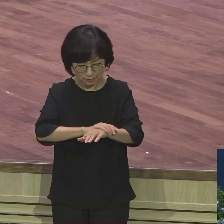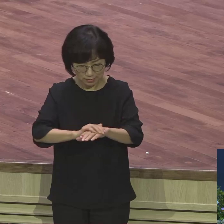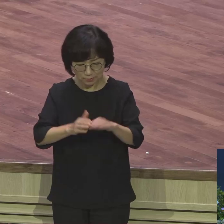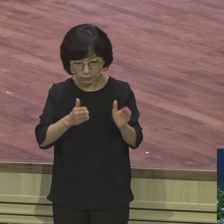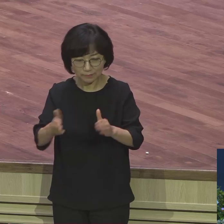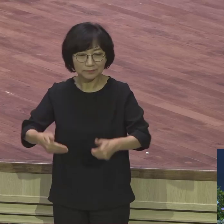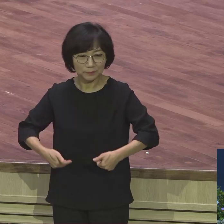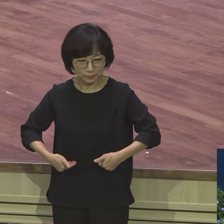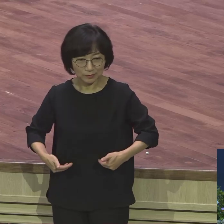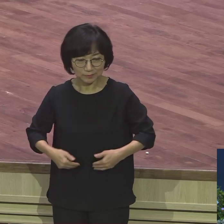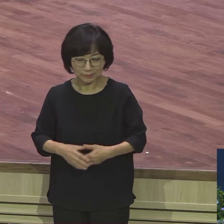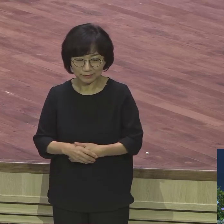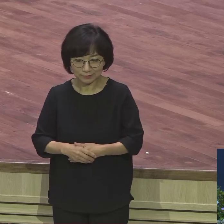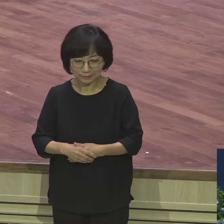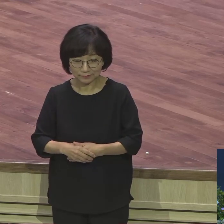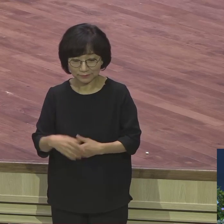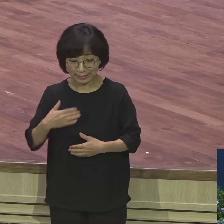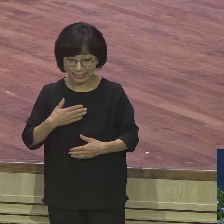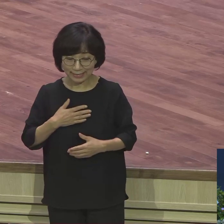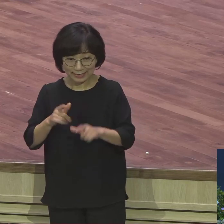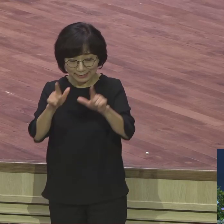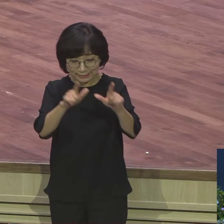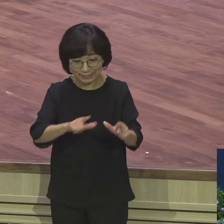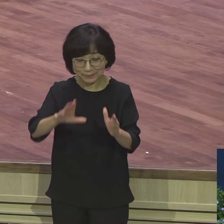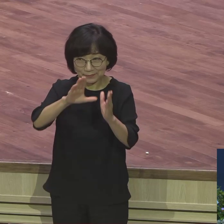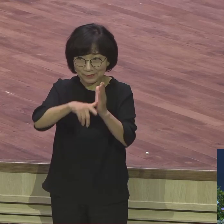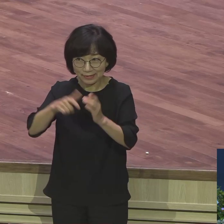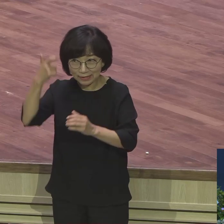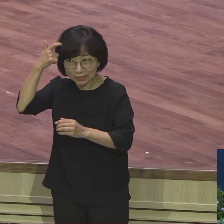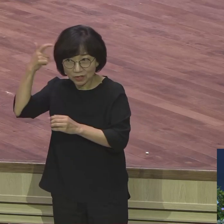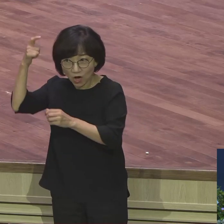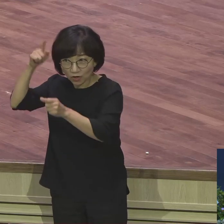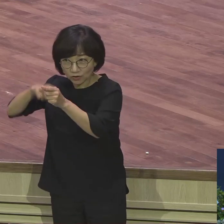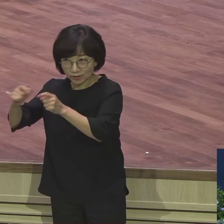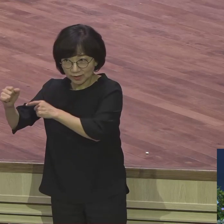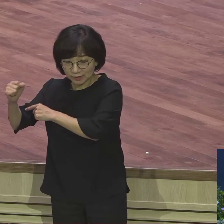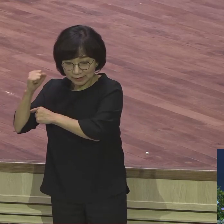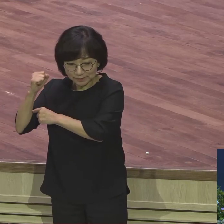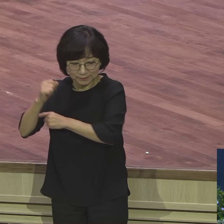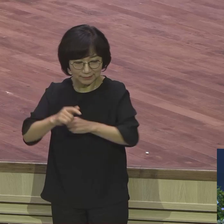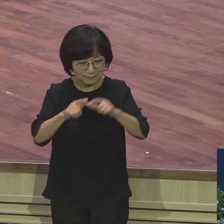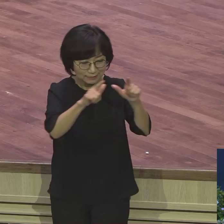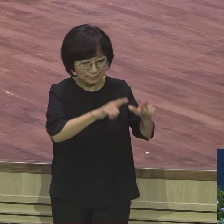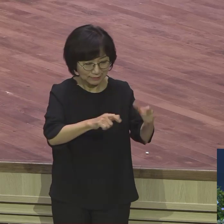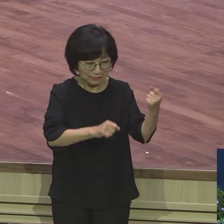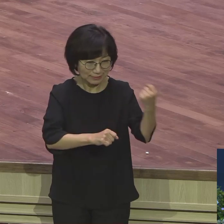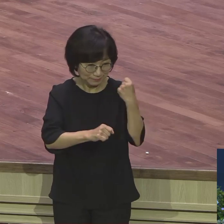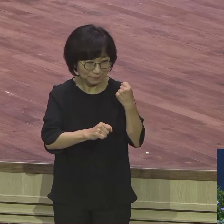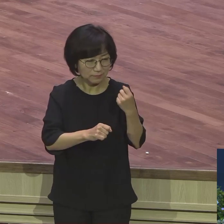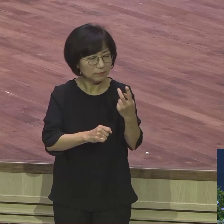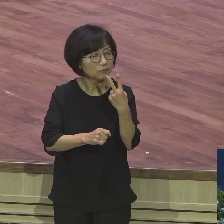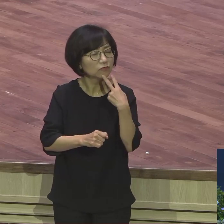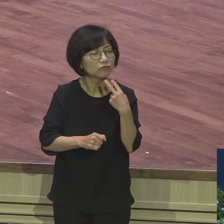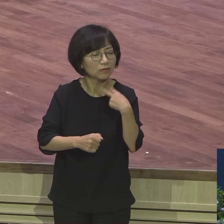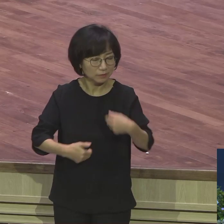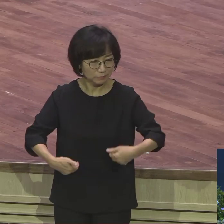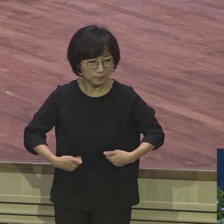삶 속에 구체적으로 드러나요 신앙 따로 신앙 생활